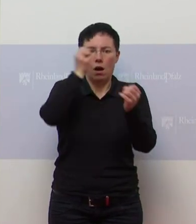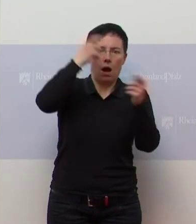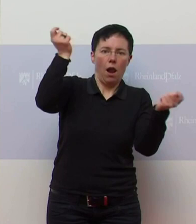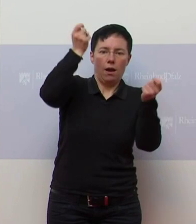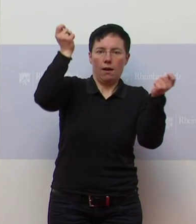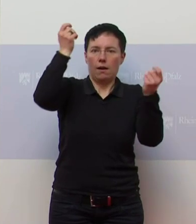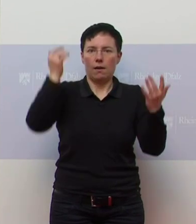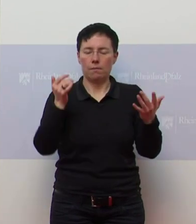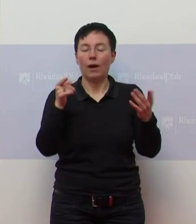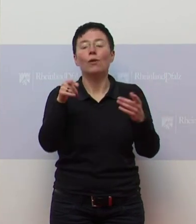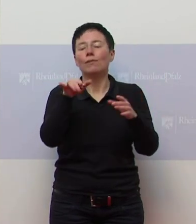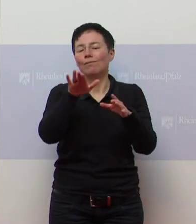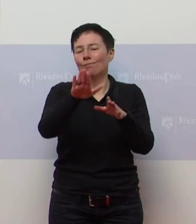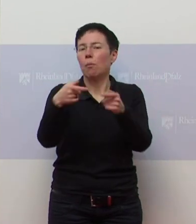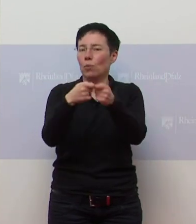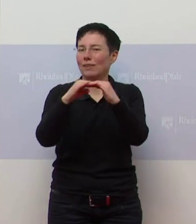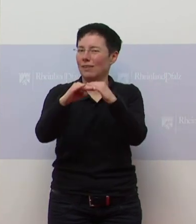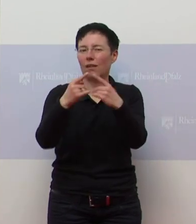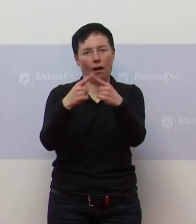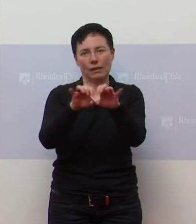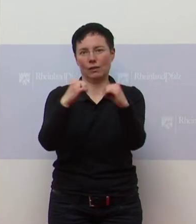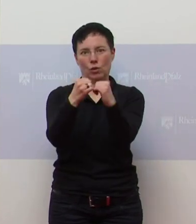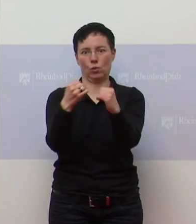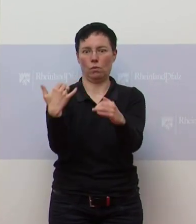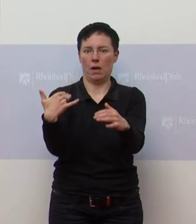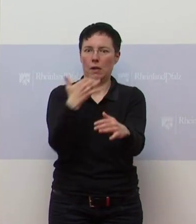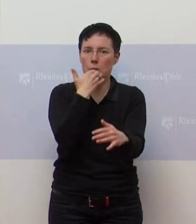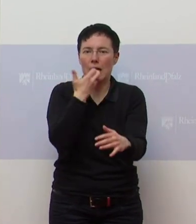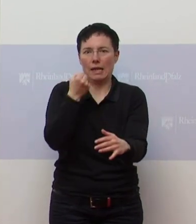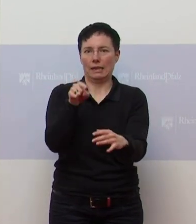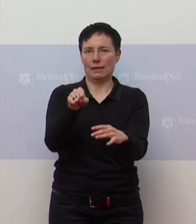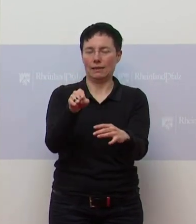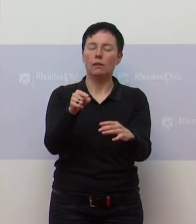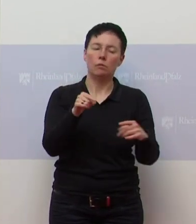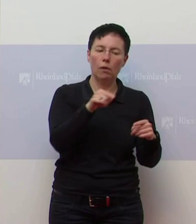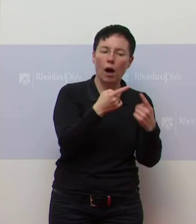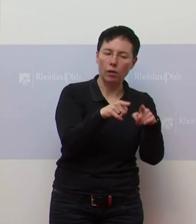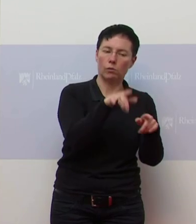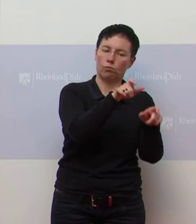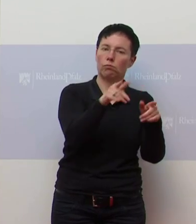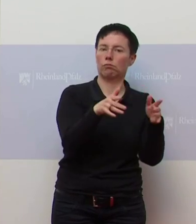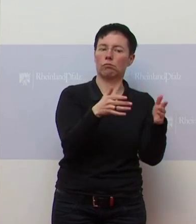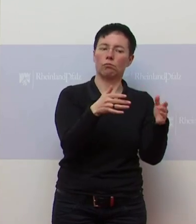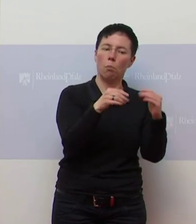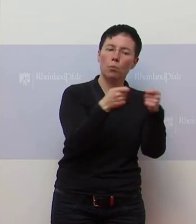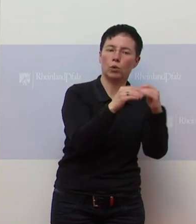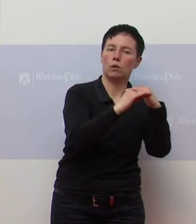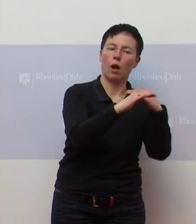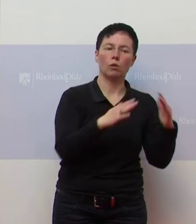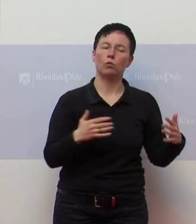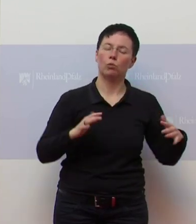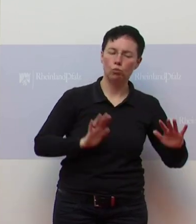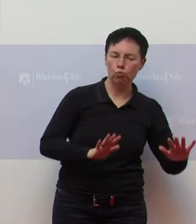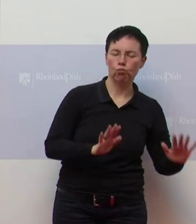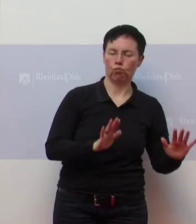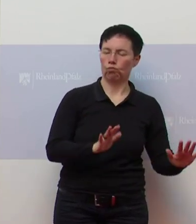andere Lage haben wie wir, das muss man einfach auch sagen. Und andere, die etwas gelassener in dieser ganzen Angelegenheit waren. Aber insgesamt ist